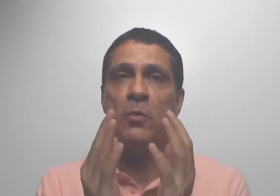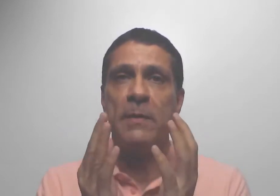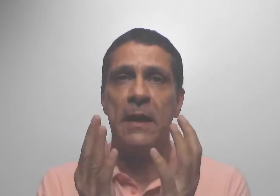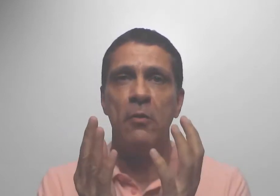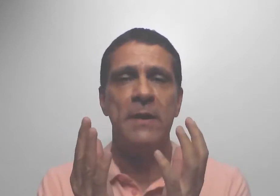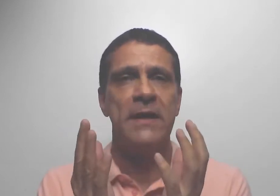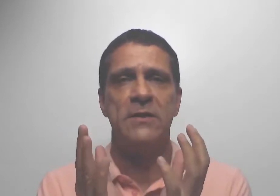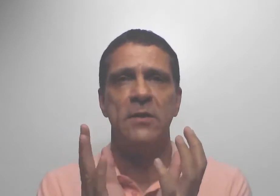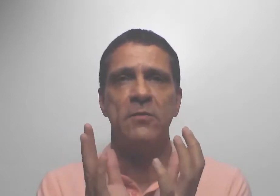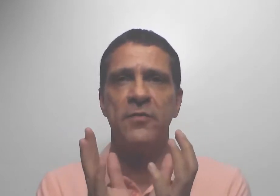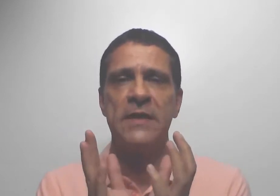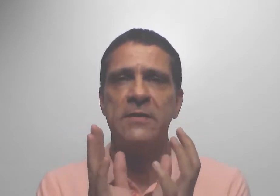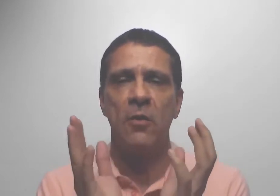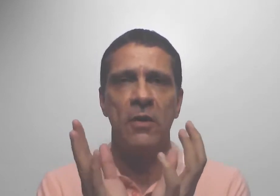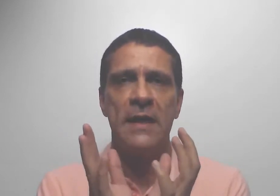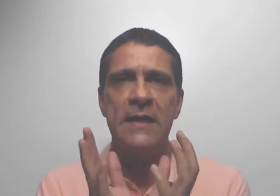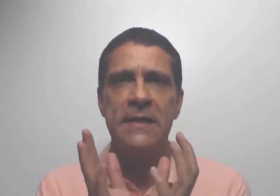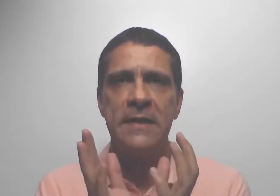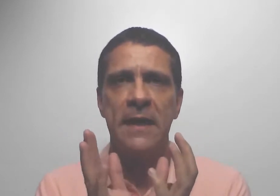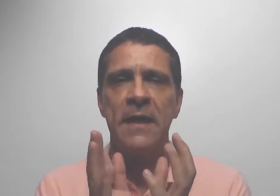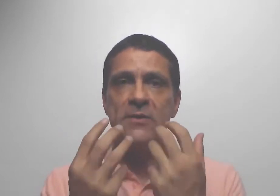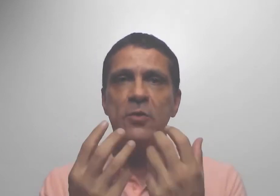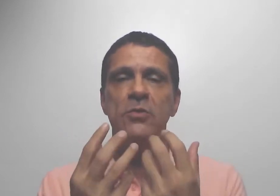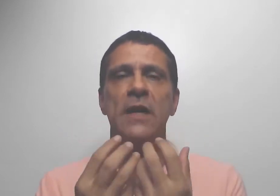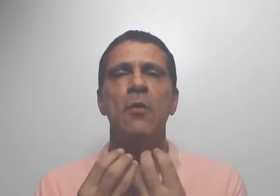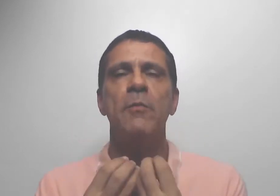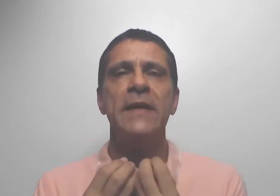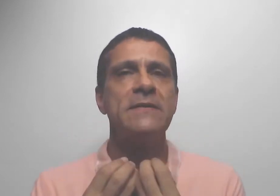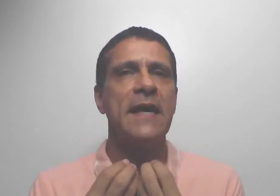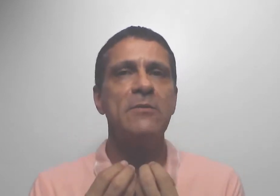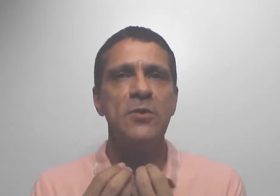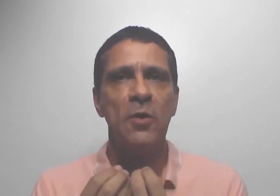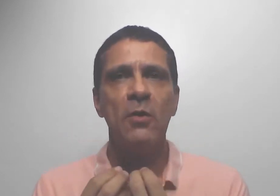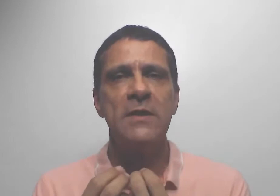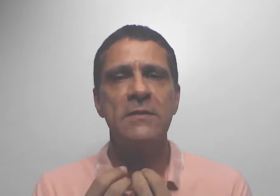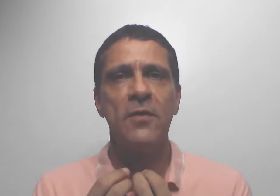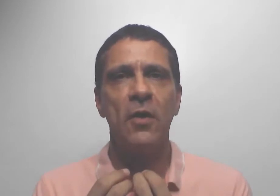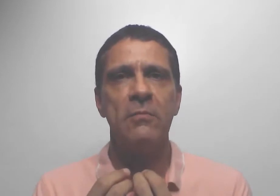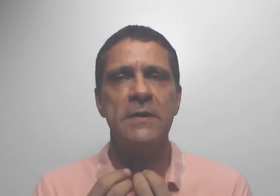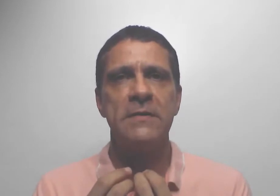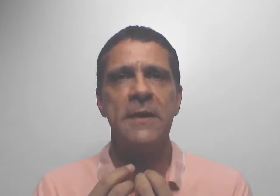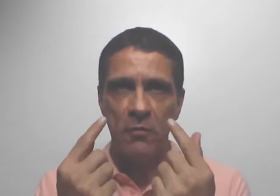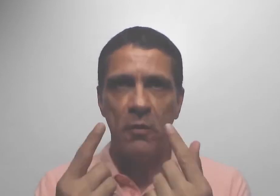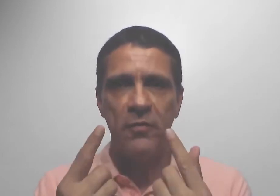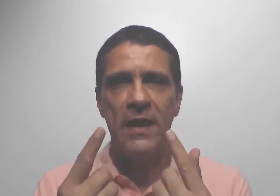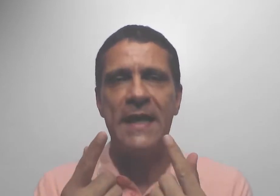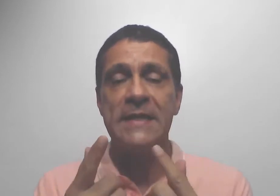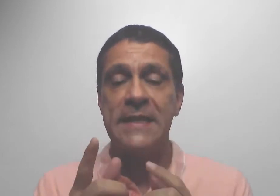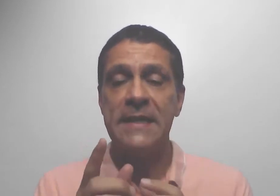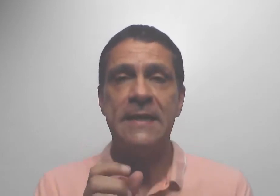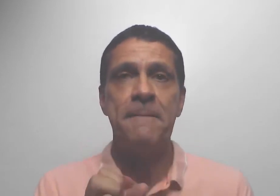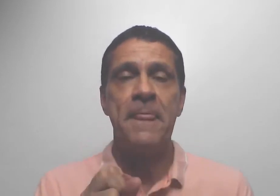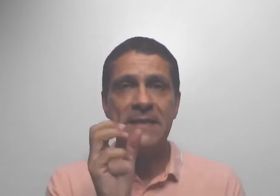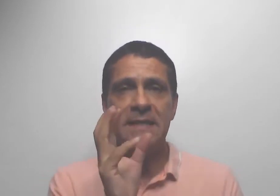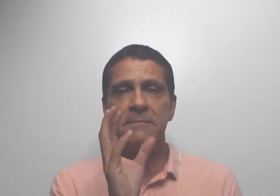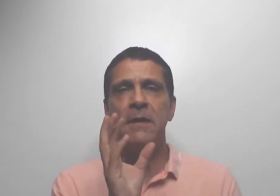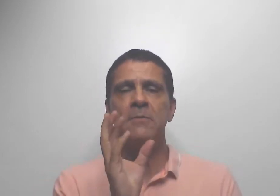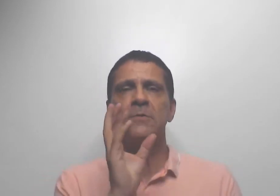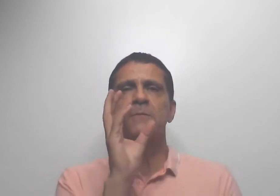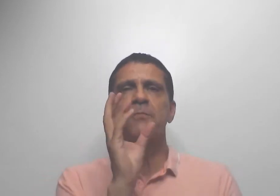por alguma questão física, orgânica. Esse uso é compensado de outras formas, que eu vou falar a seguir. Mas as mãos,